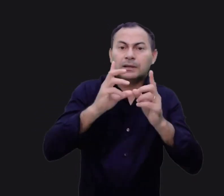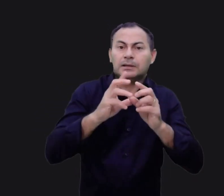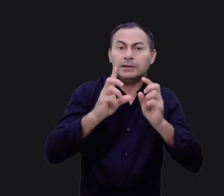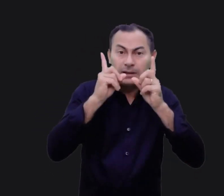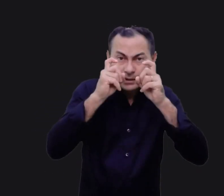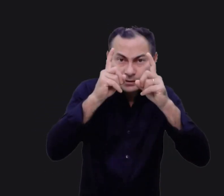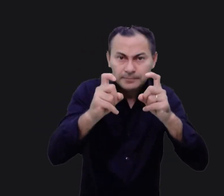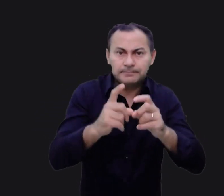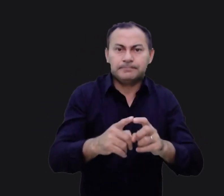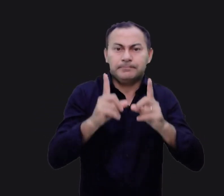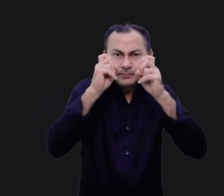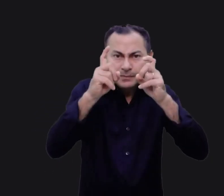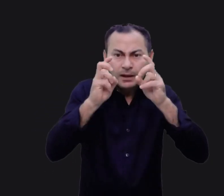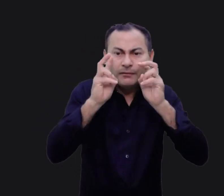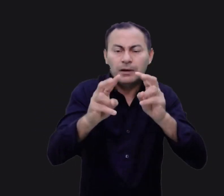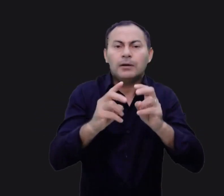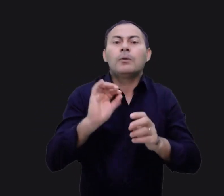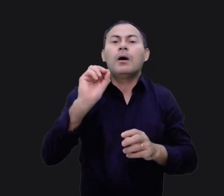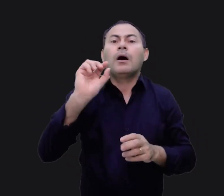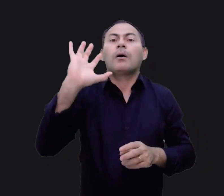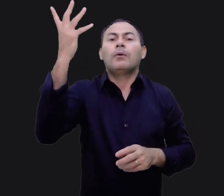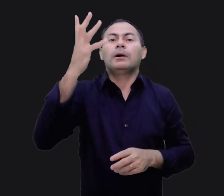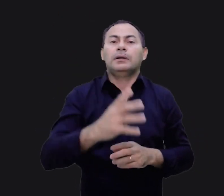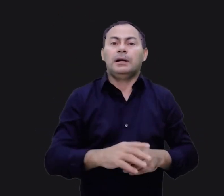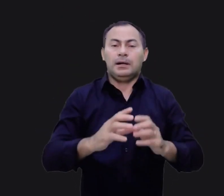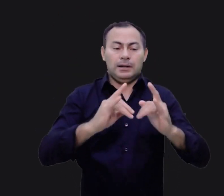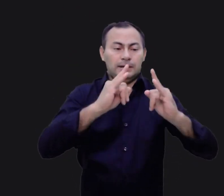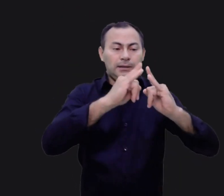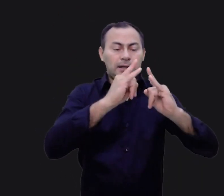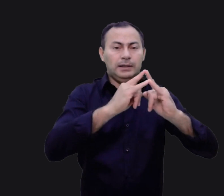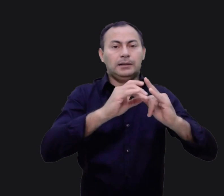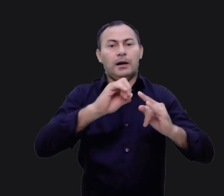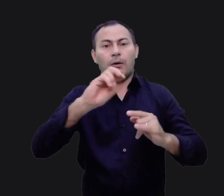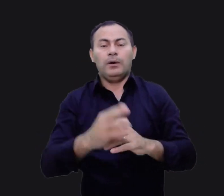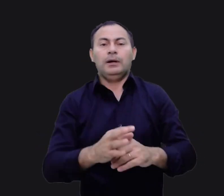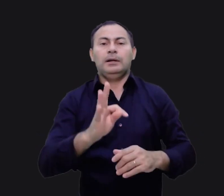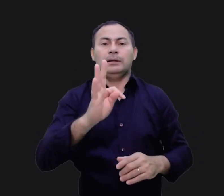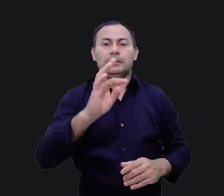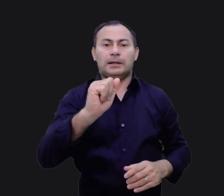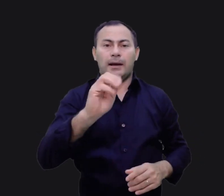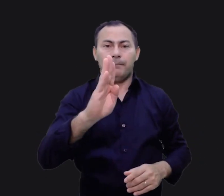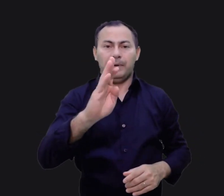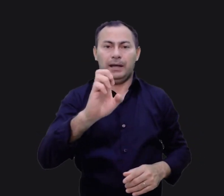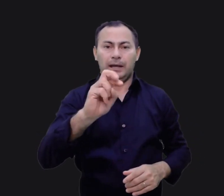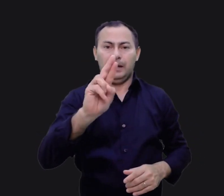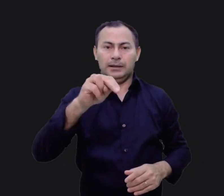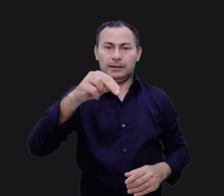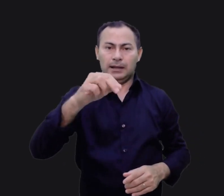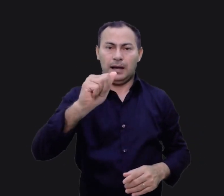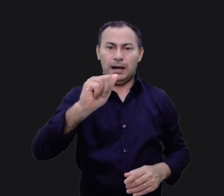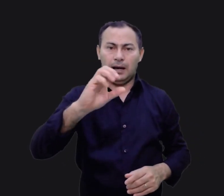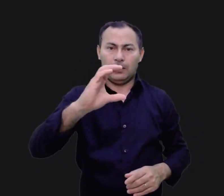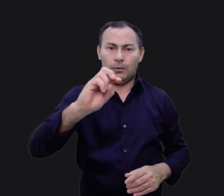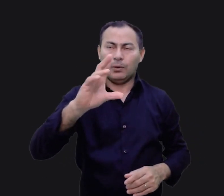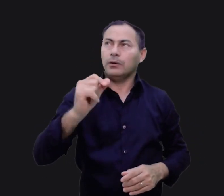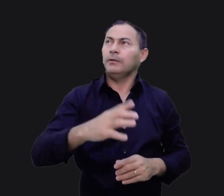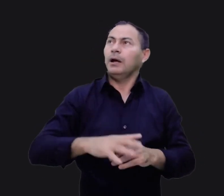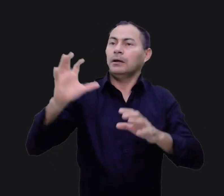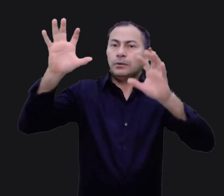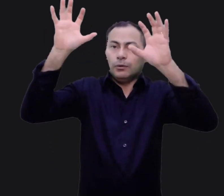interessantes. É interessante ver o que acontece quando a tenda ou o tabernáculo é erguido, e a nuvem vem sobre ela, enchendo-a e